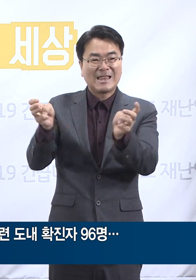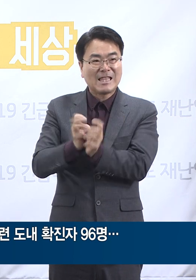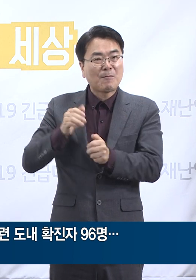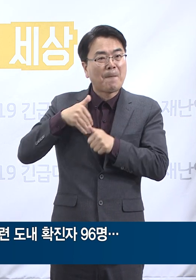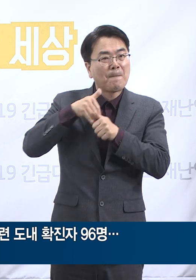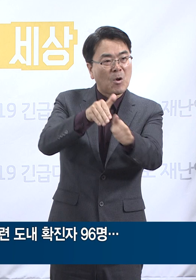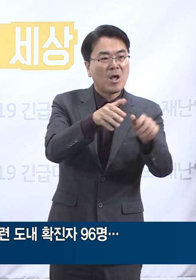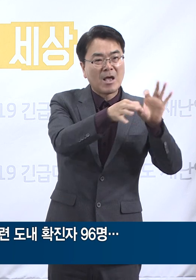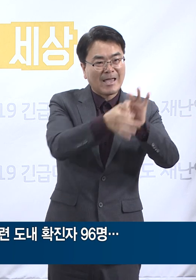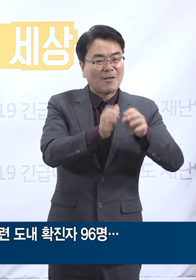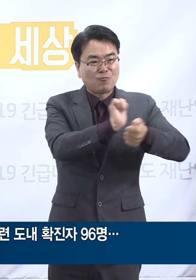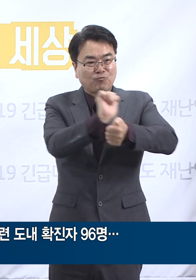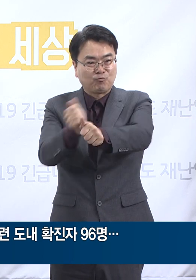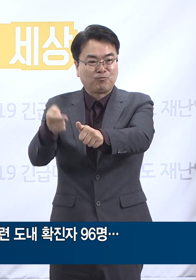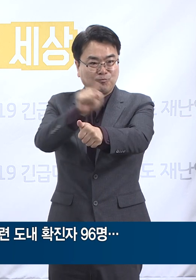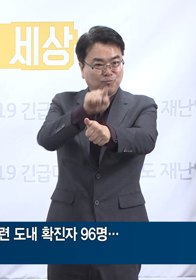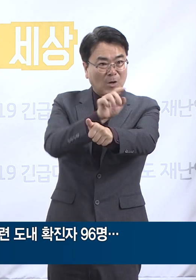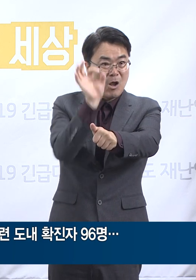진행 중입니다.